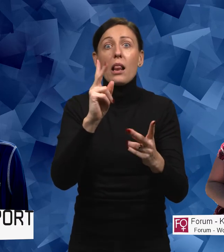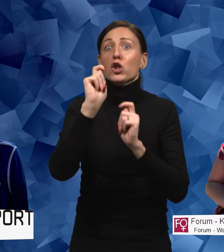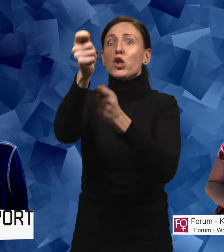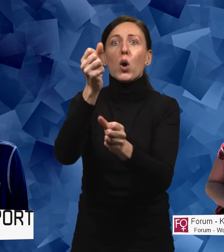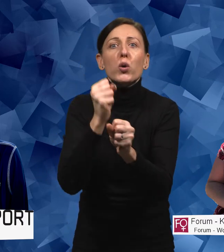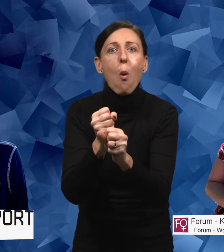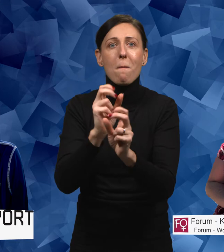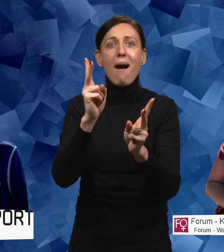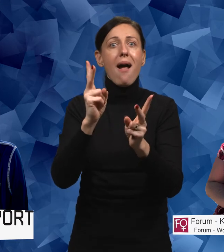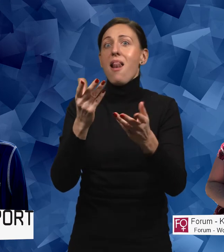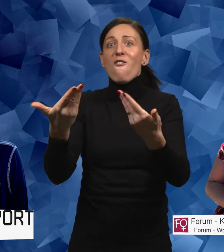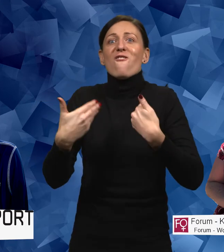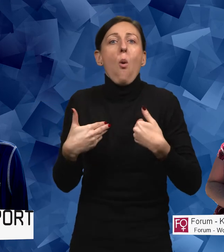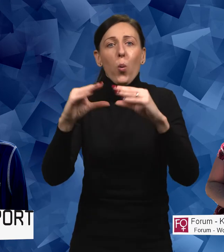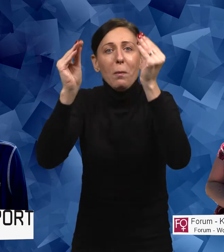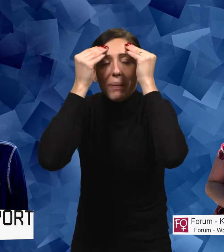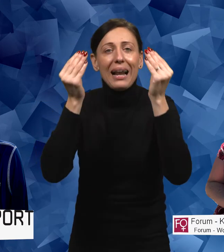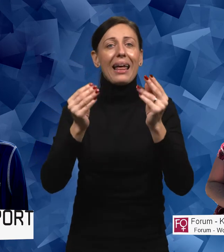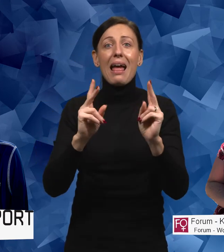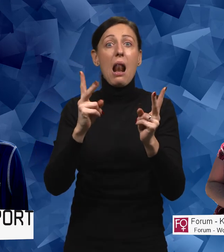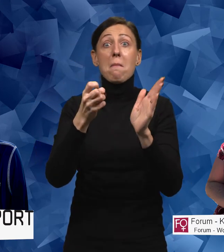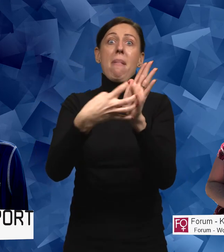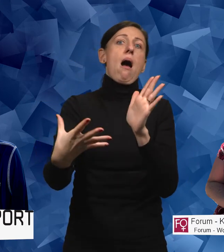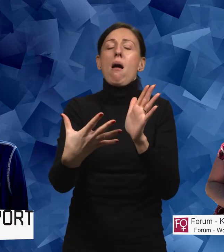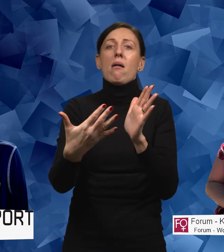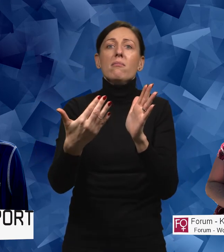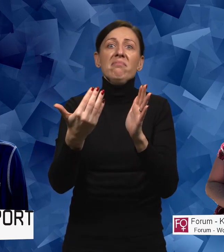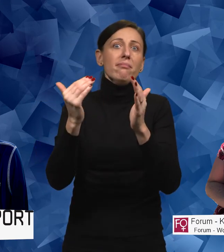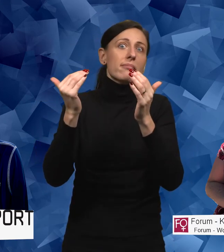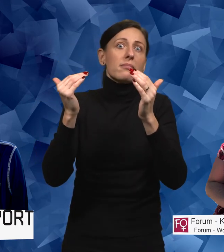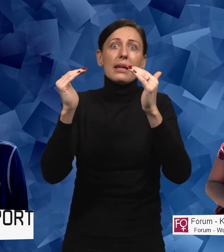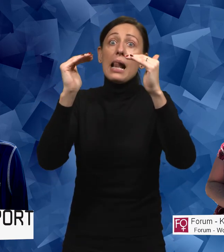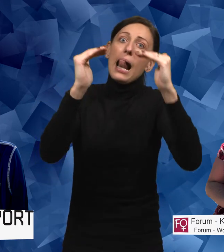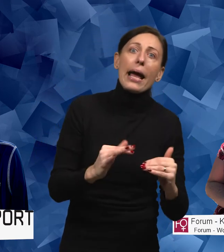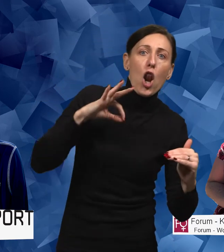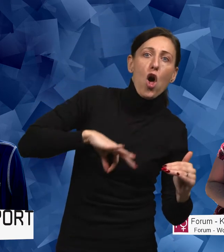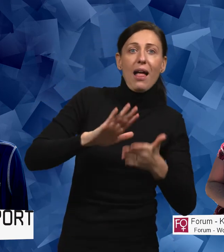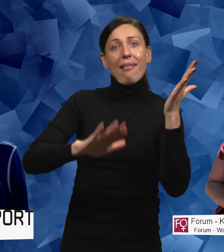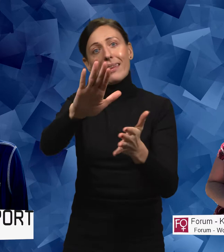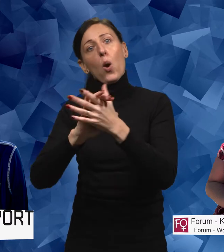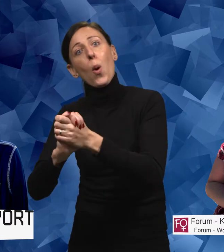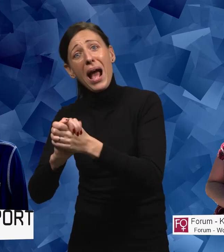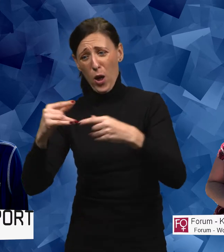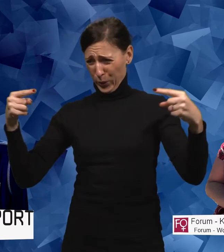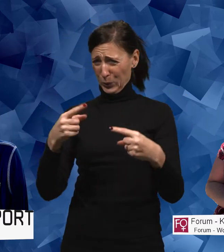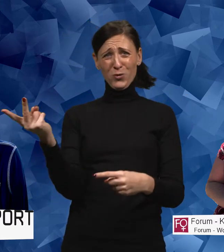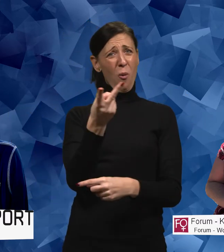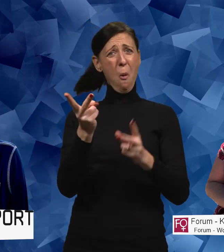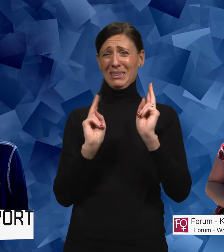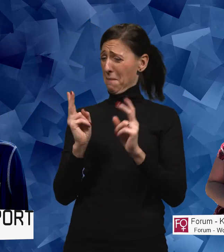söka ett jobb, eller att få en utbildning, eller att du har den lägre lön än din kollega som har